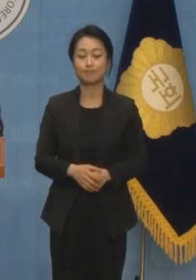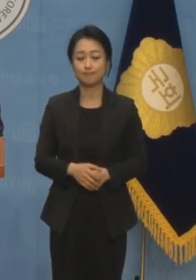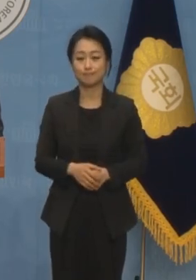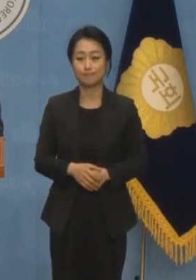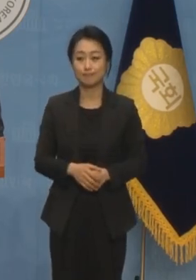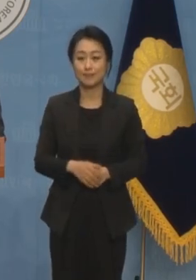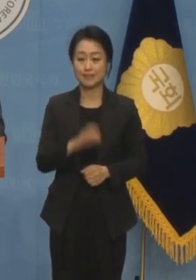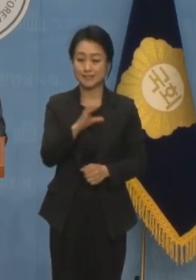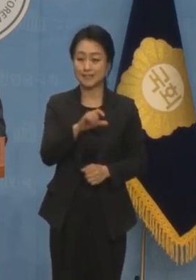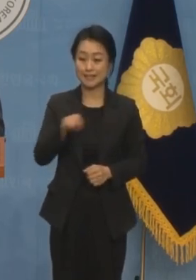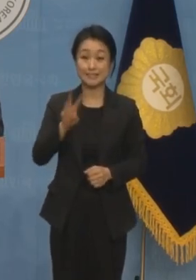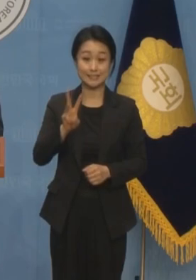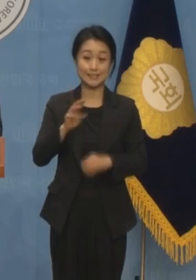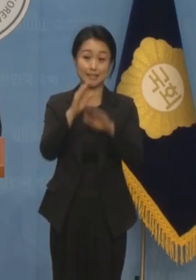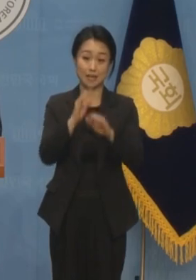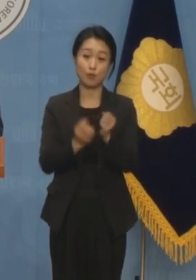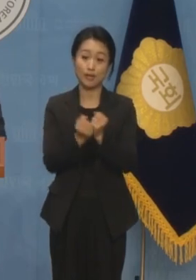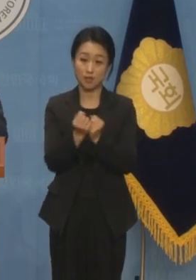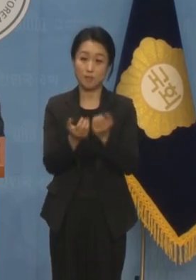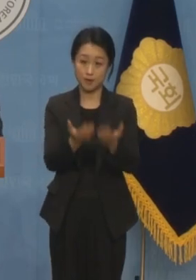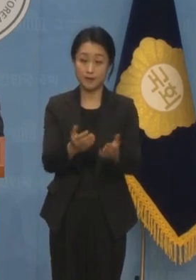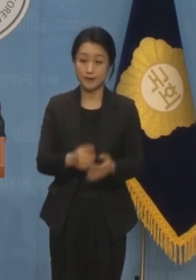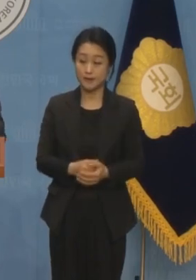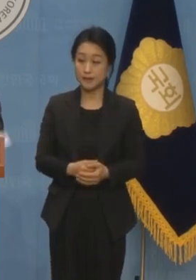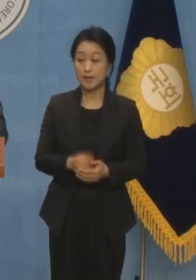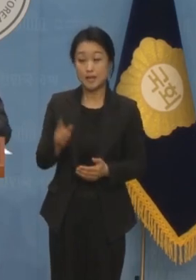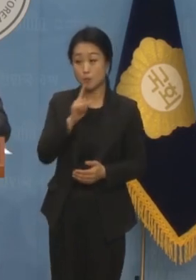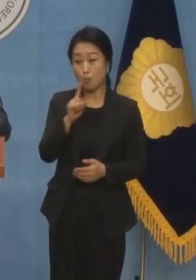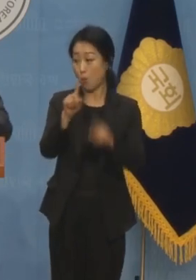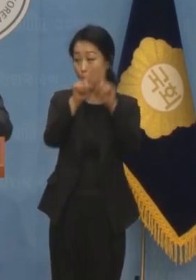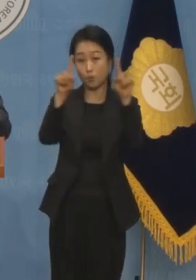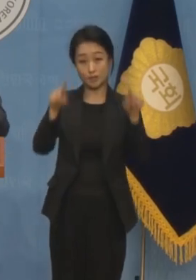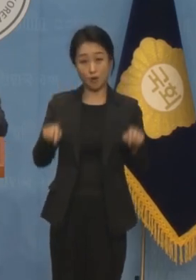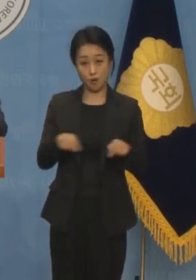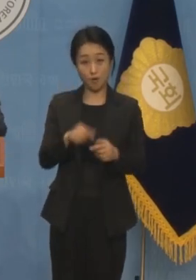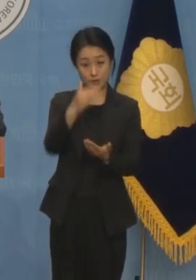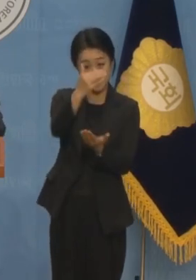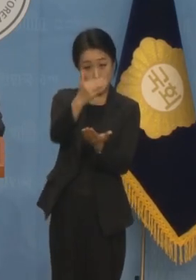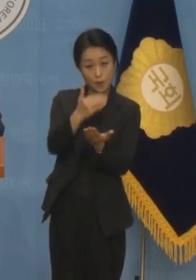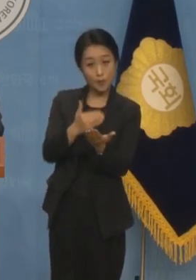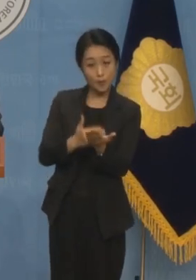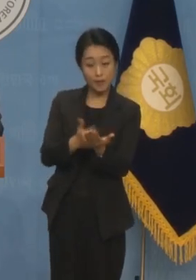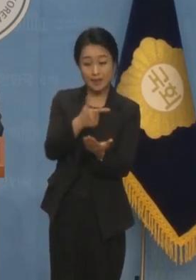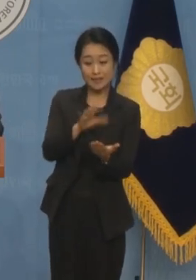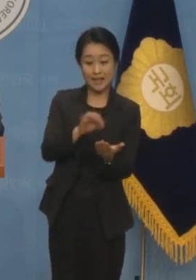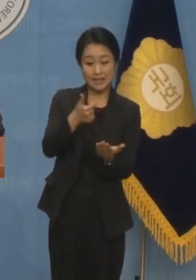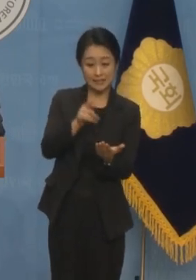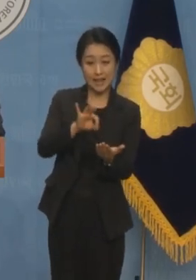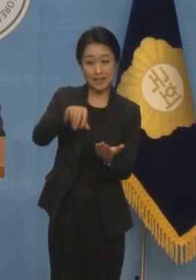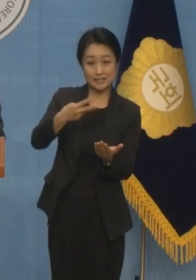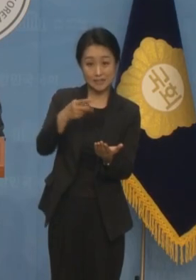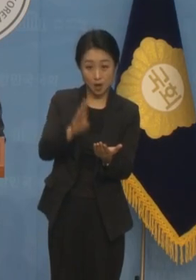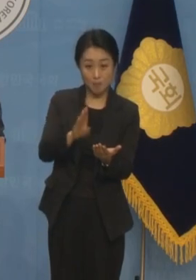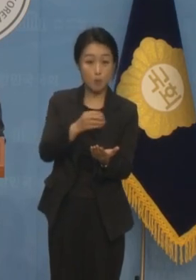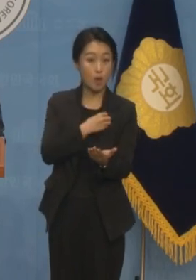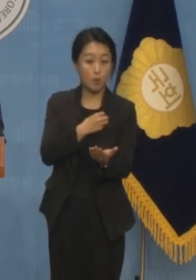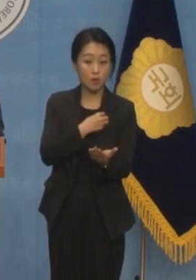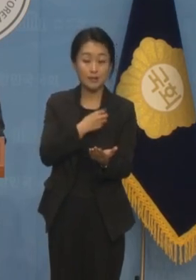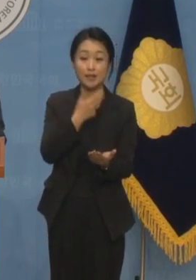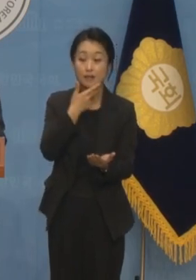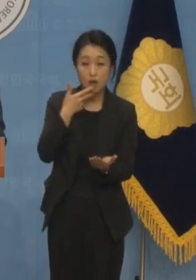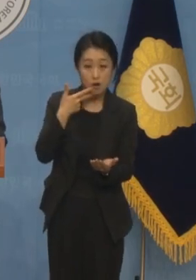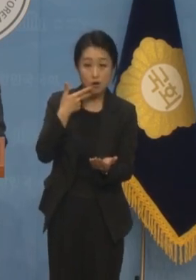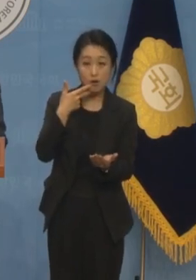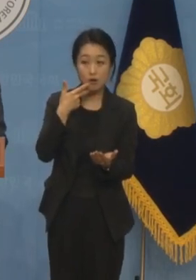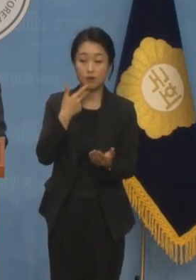역시 C-3입니다. 이 보고서에는 일부 낭랑클럽 회원들이 영문으로 오피셜,